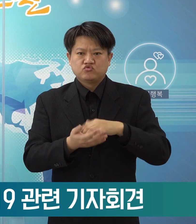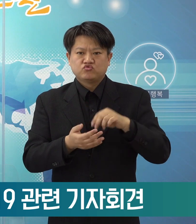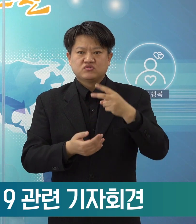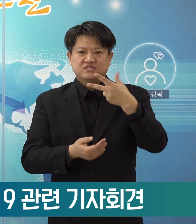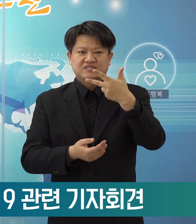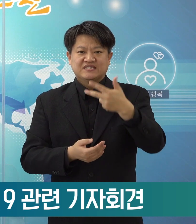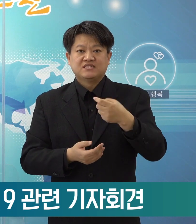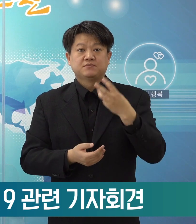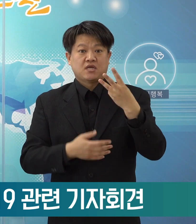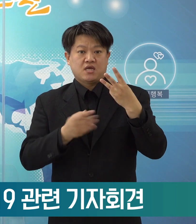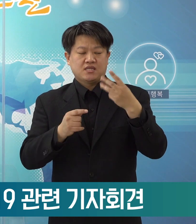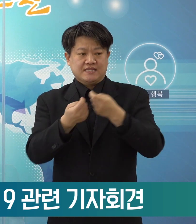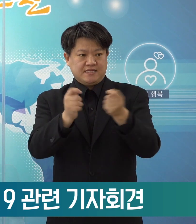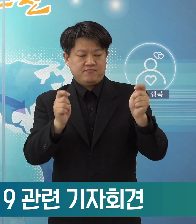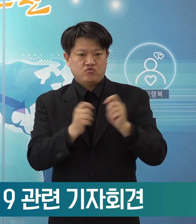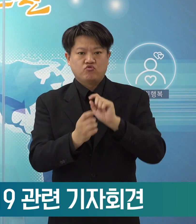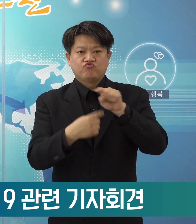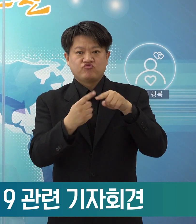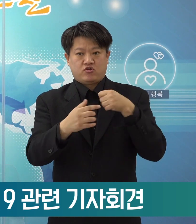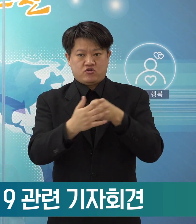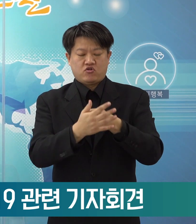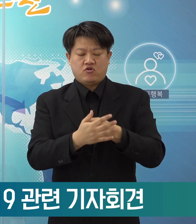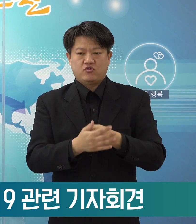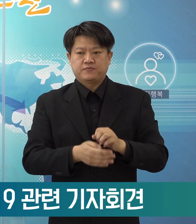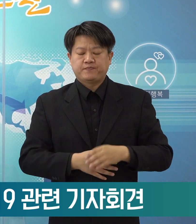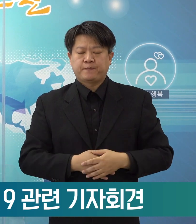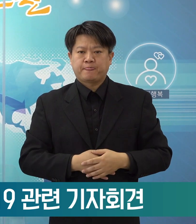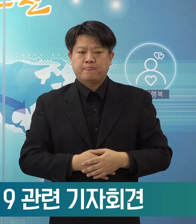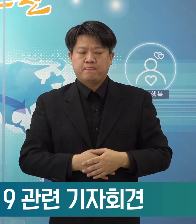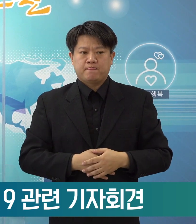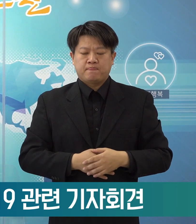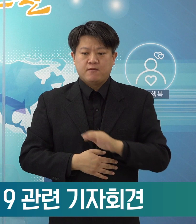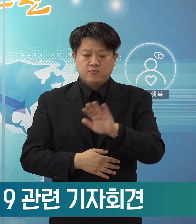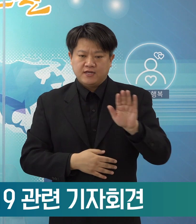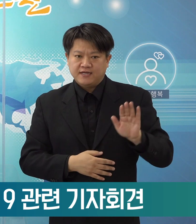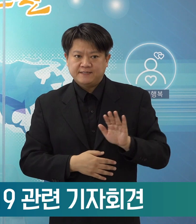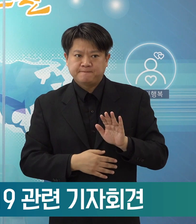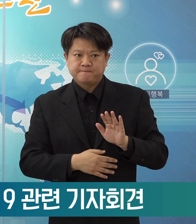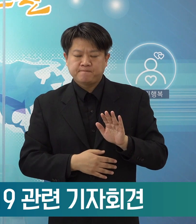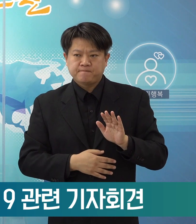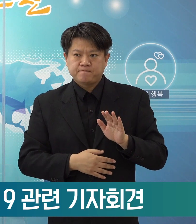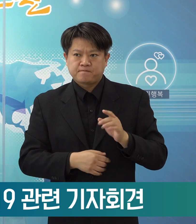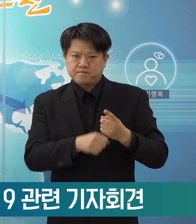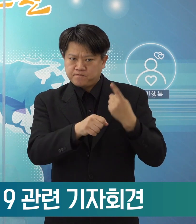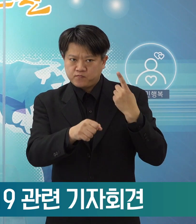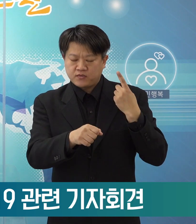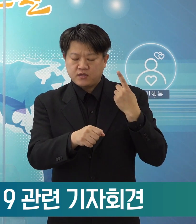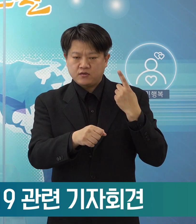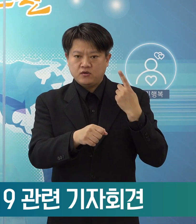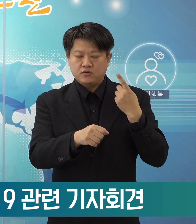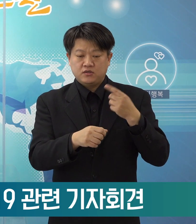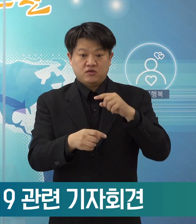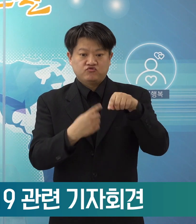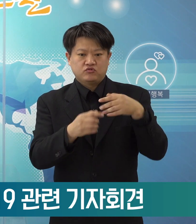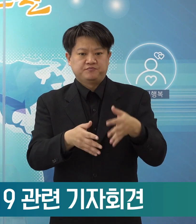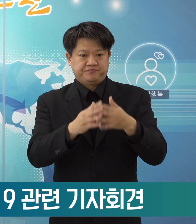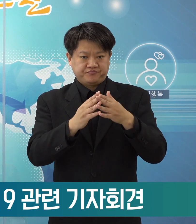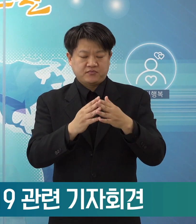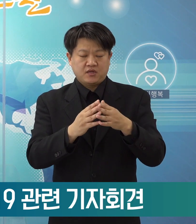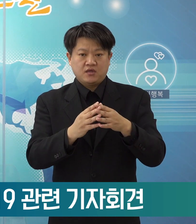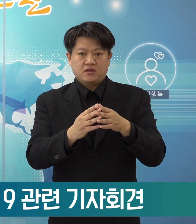운영을 하도록 하겠습니다. 여기는 우리가 기 작년에 구성해놓은